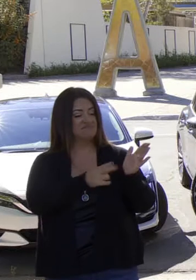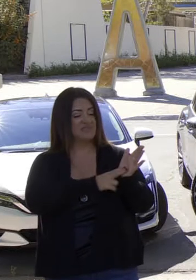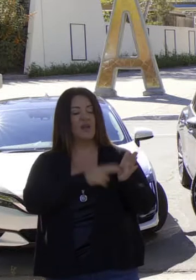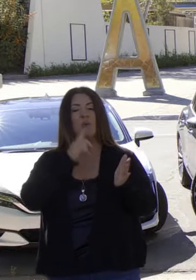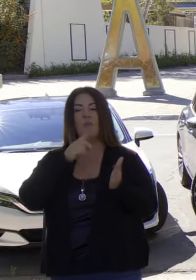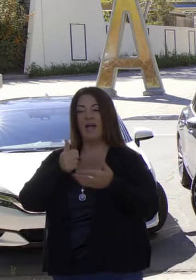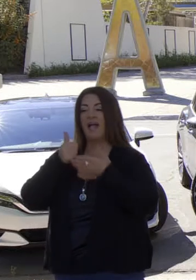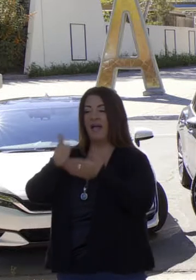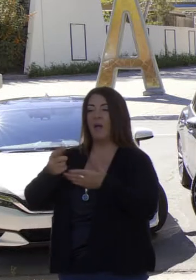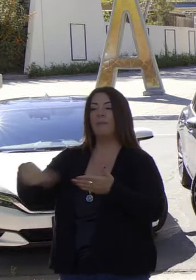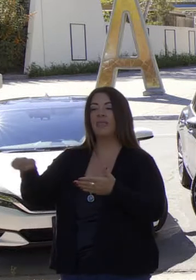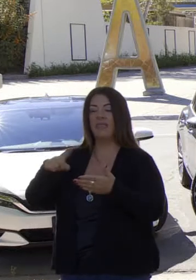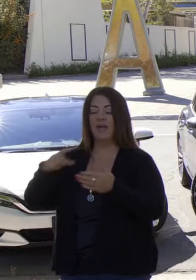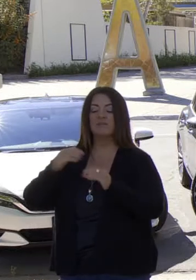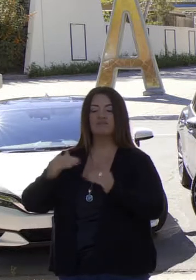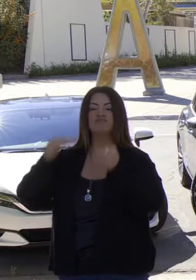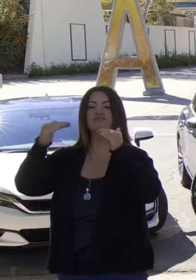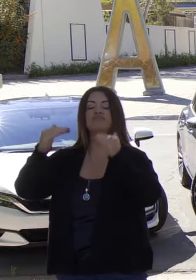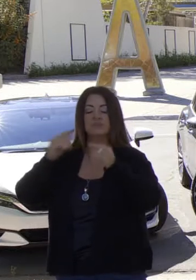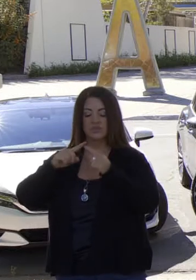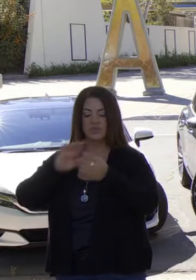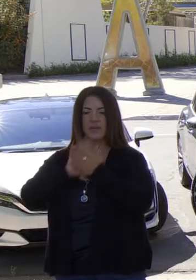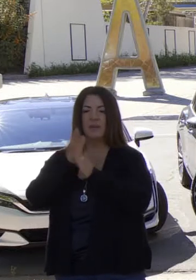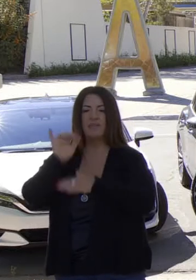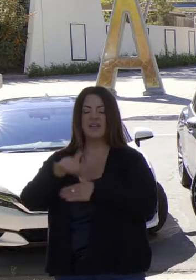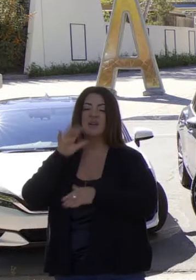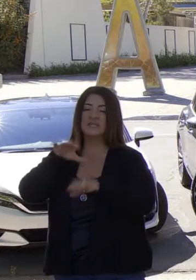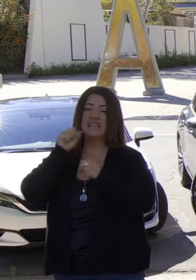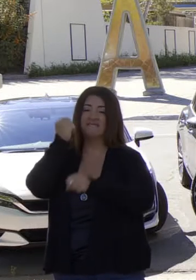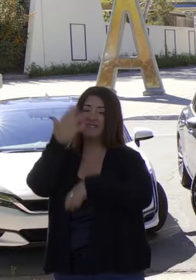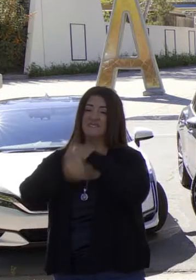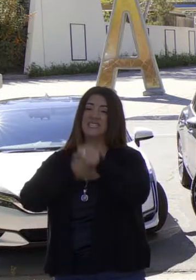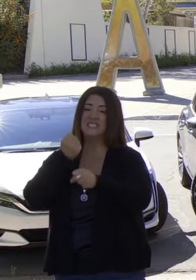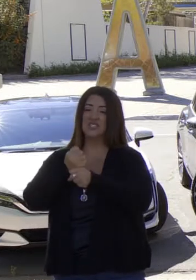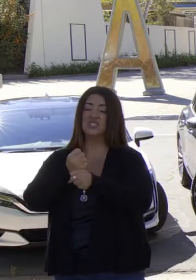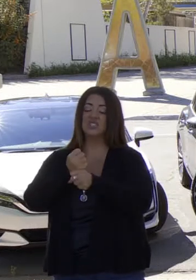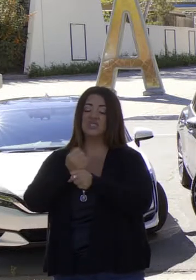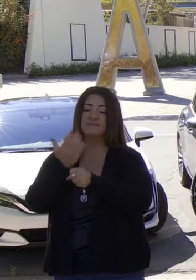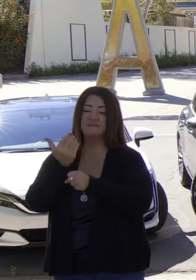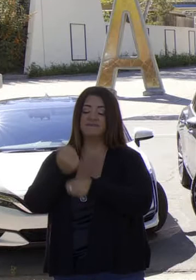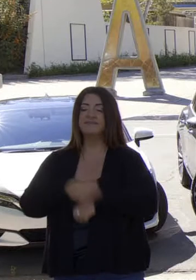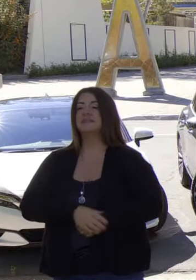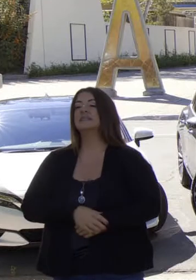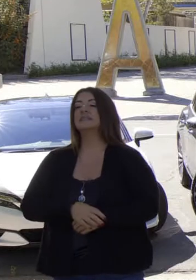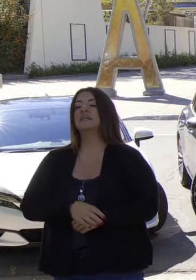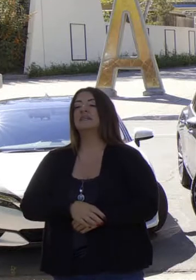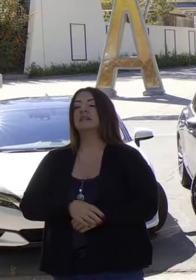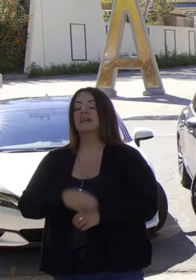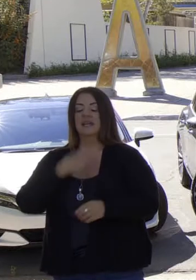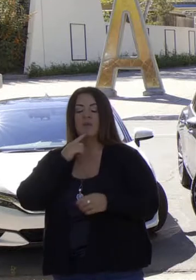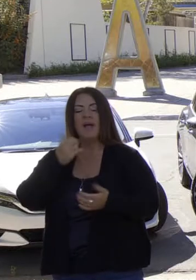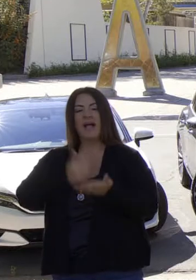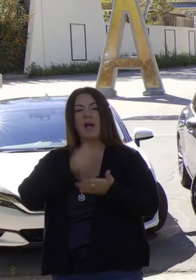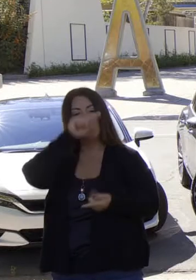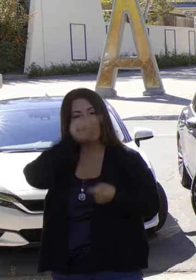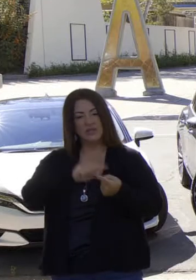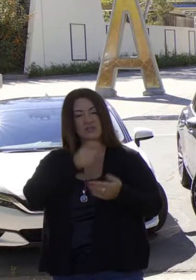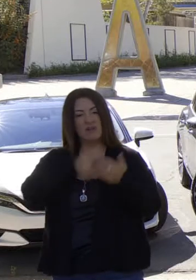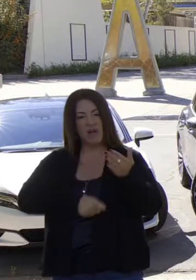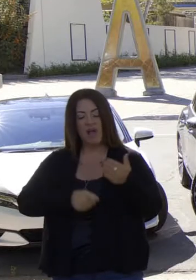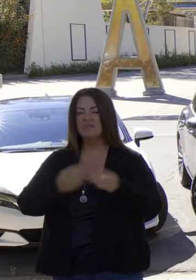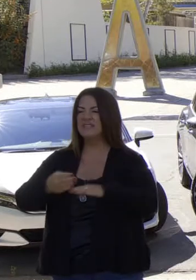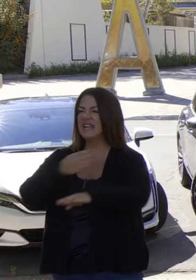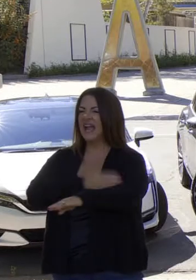causa, produce claridad, produce certidumbre. un proceso de 15 años que produce la oportunidad de bajar